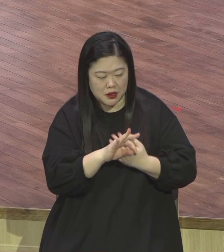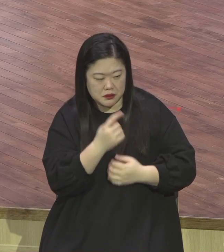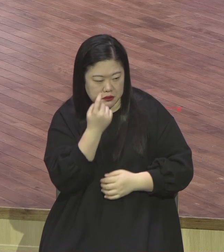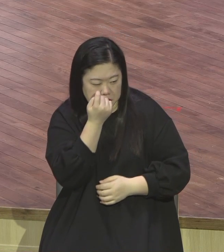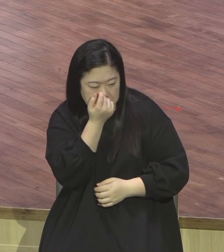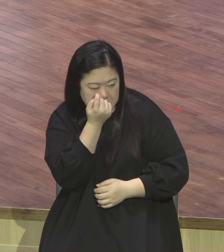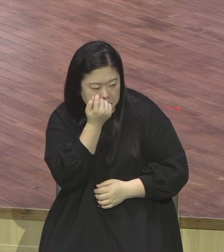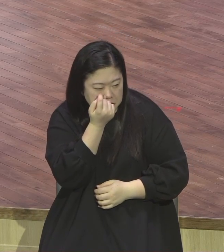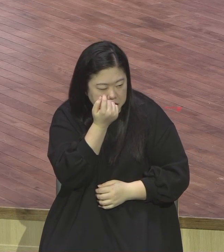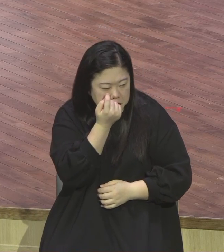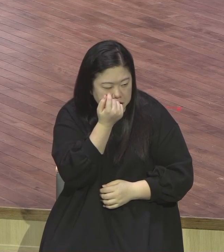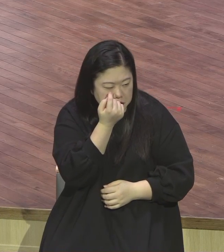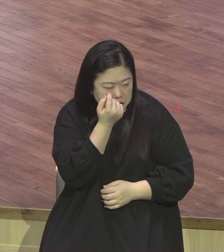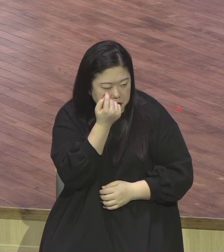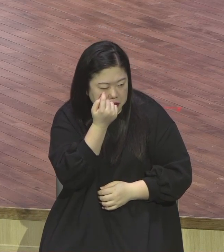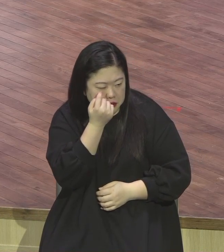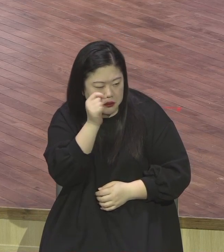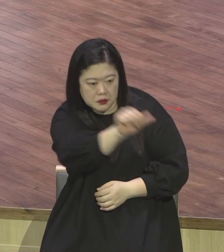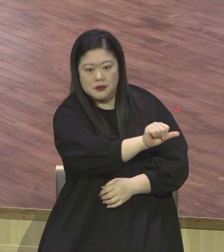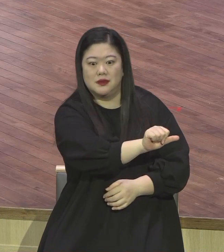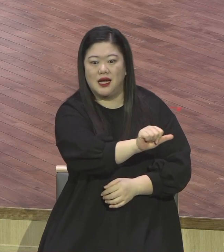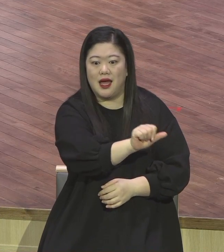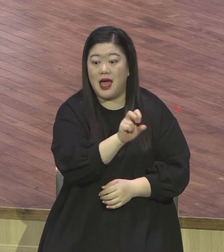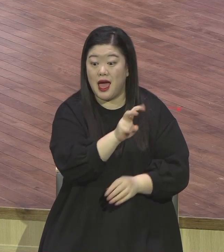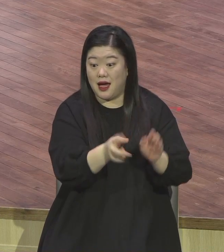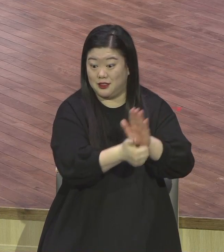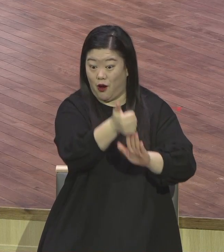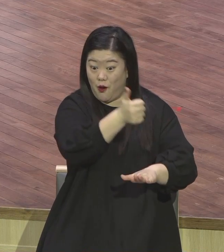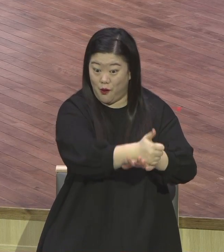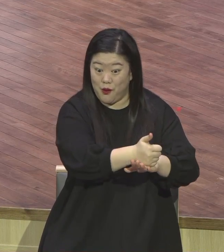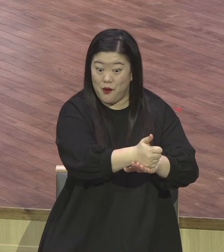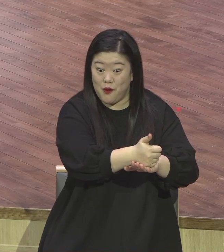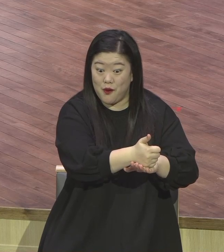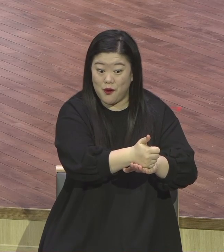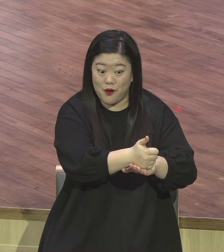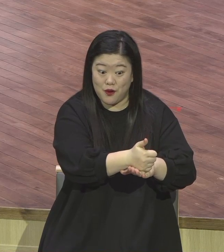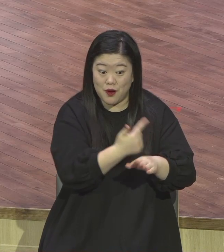필수적이다 이렇게 글을 써놨어요 제가 왜 말씀드립니까